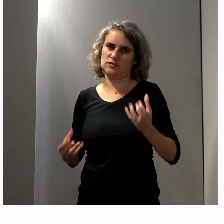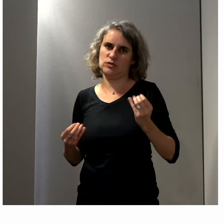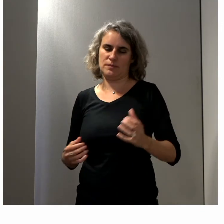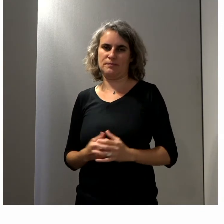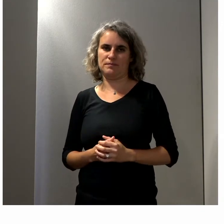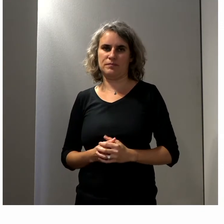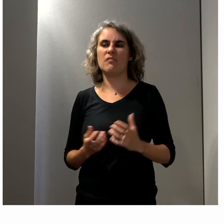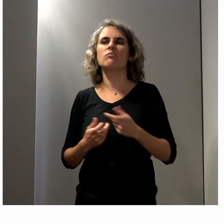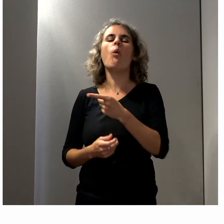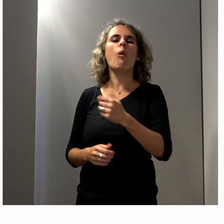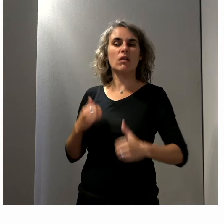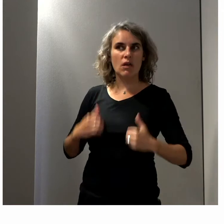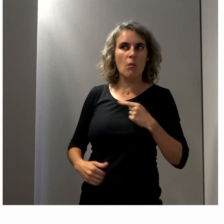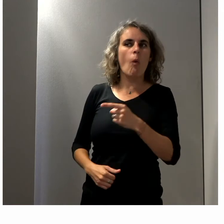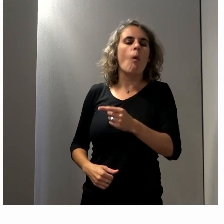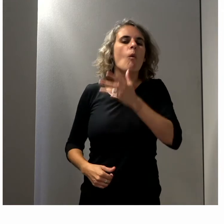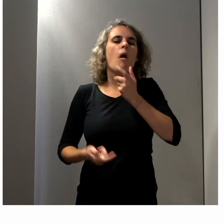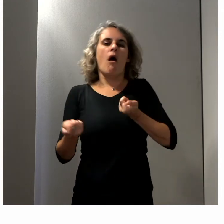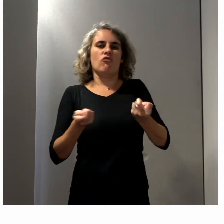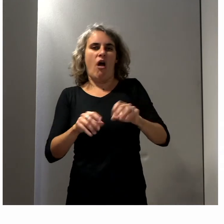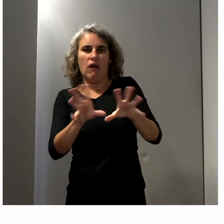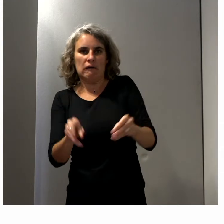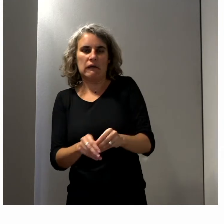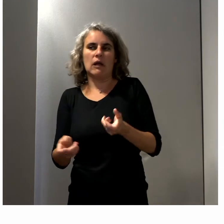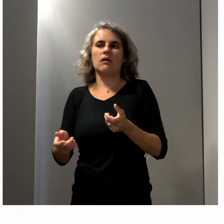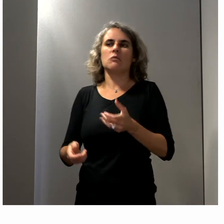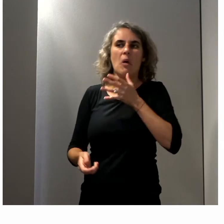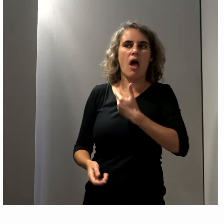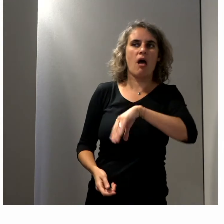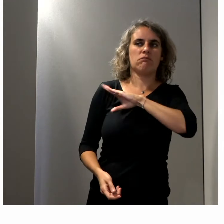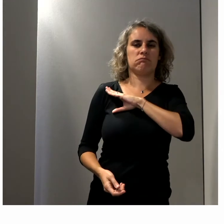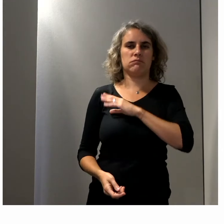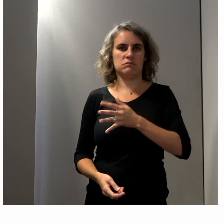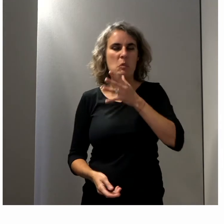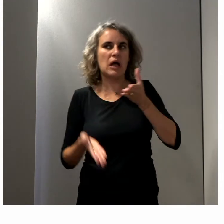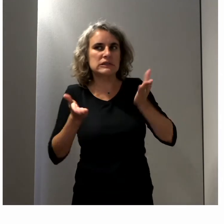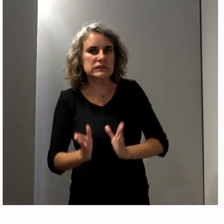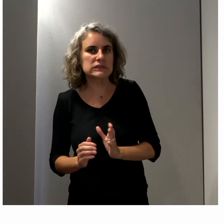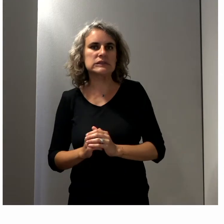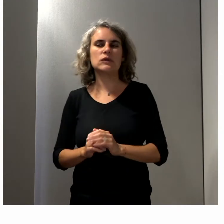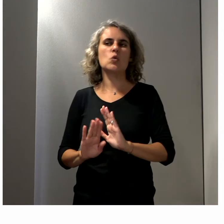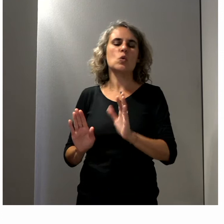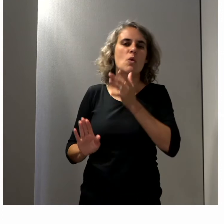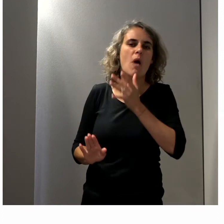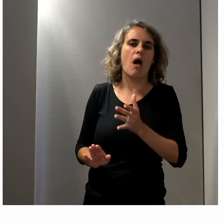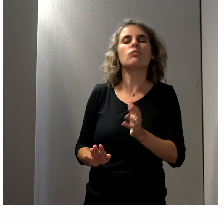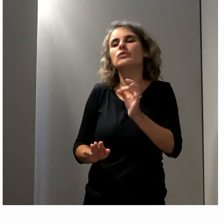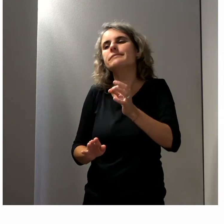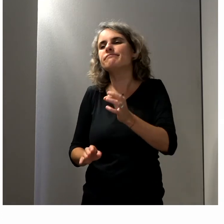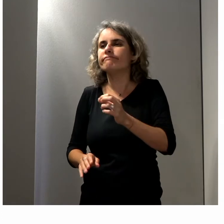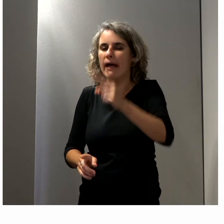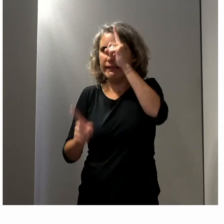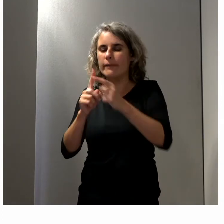ne peuvent peut-être pas manager, ne peuvent pas prendre de responsabilités, ne peuvent pas décider au-delà du seul sujet du handicap ou de l